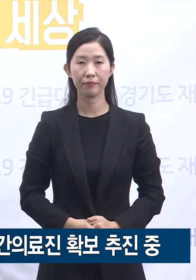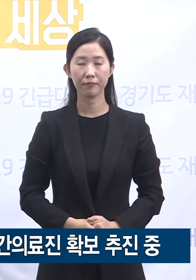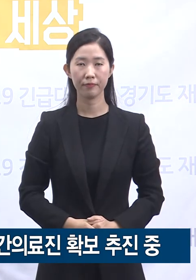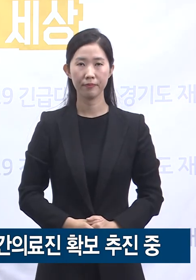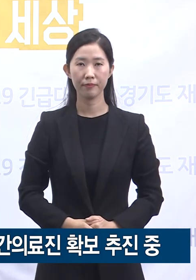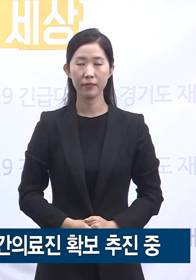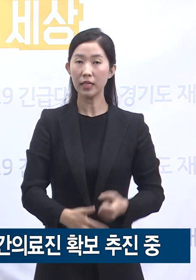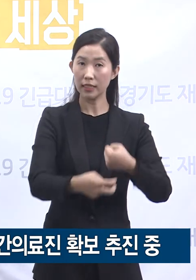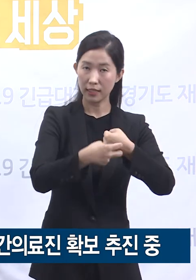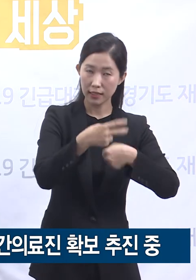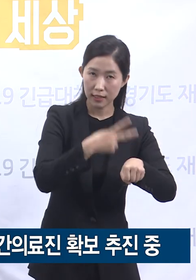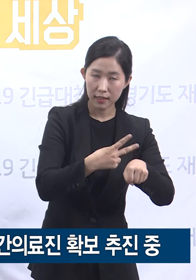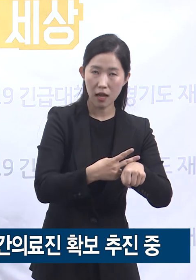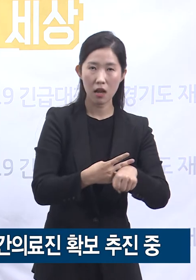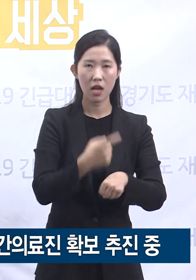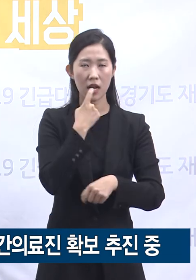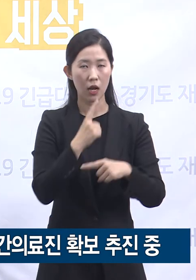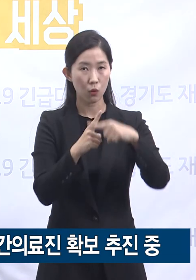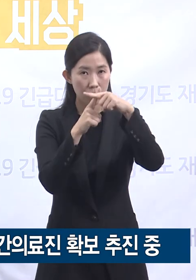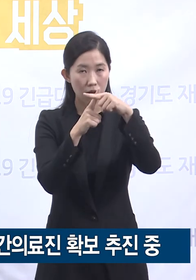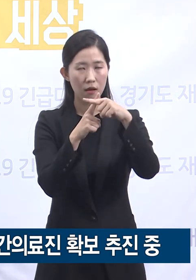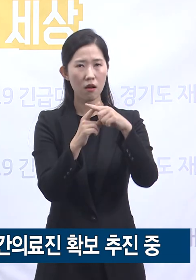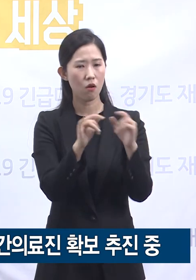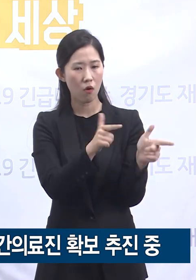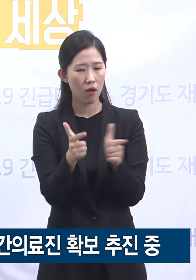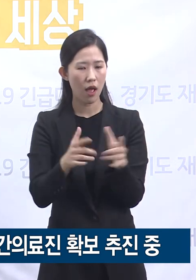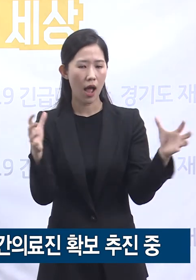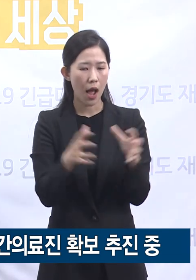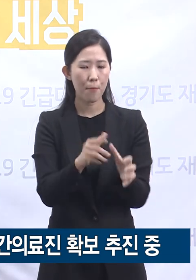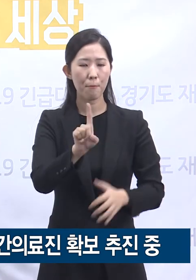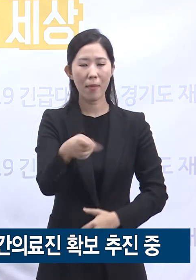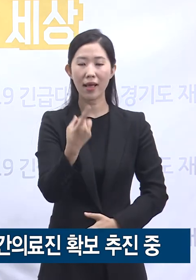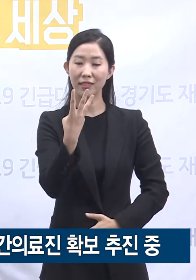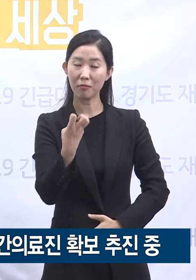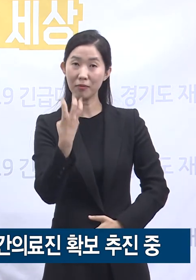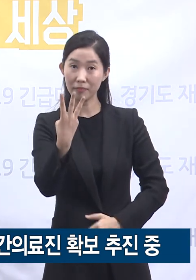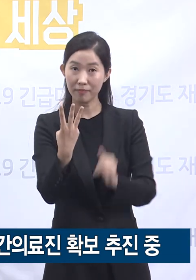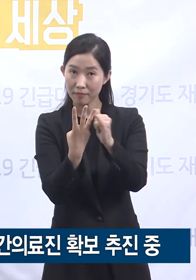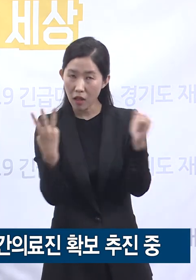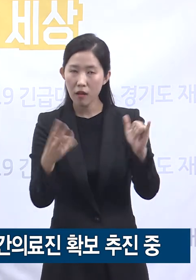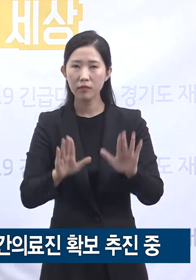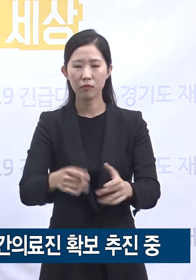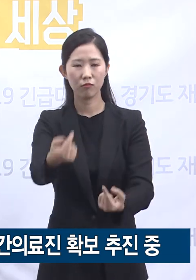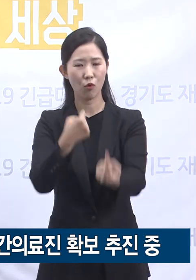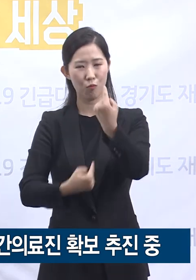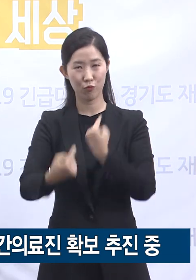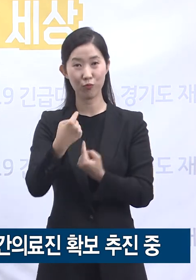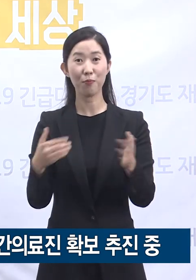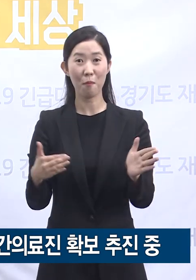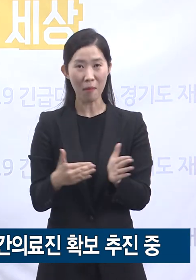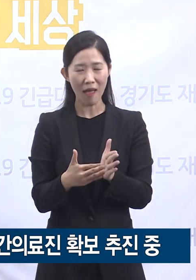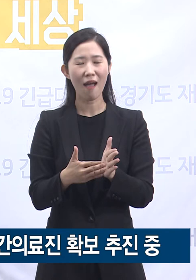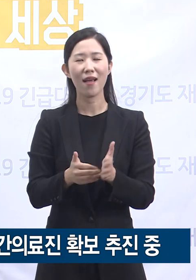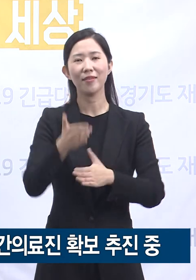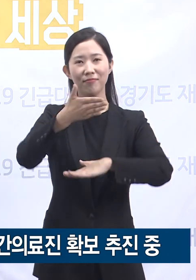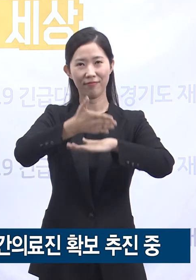등 총 133명의 의료인력이 접수를 희망해 주신 상태입니다. 감사드립니다.